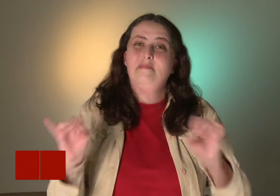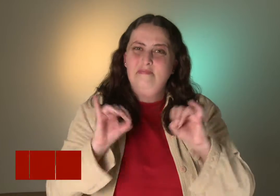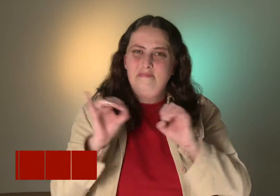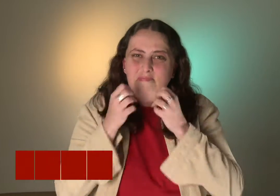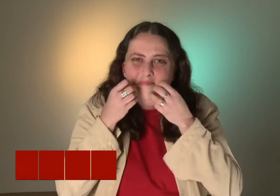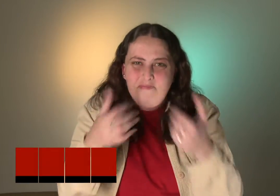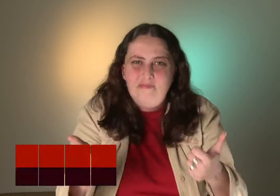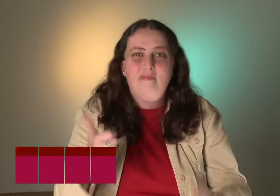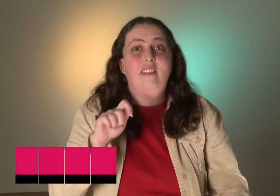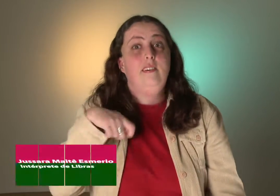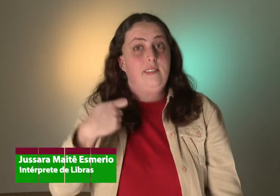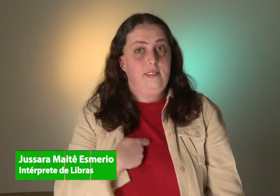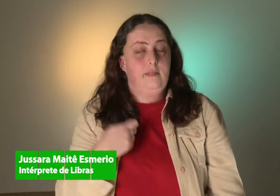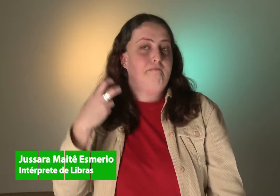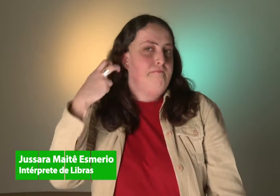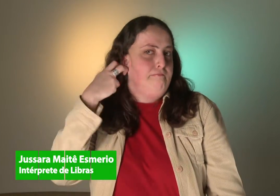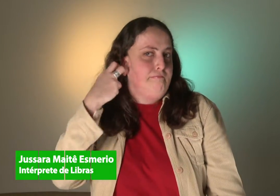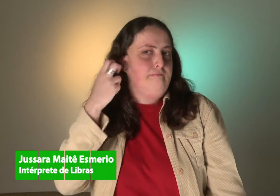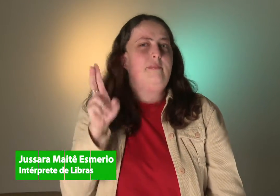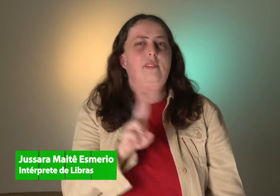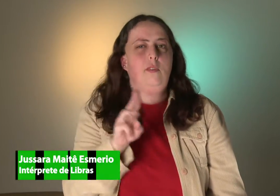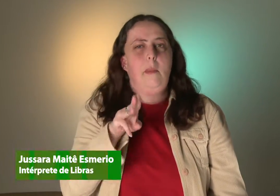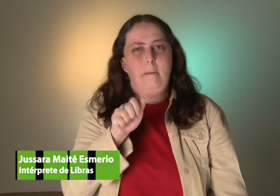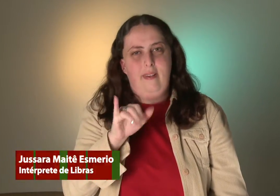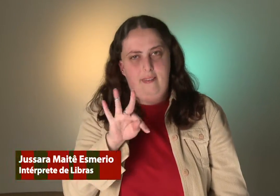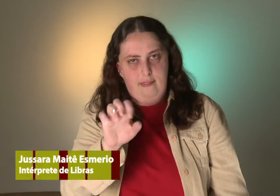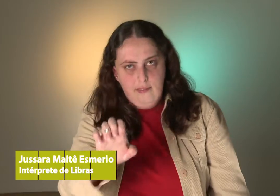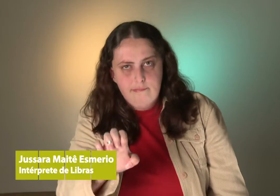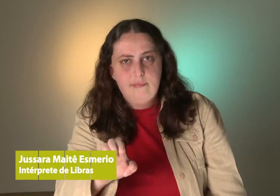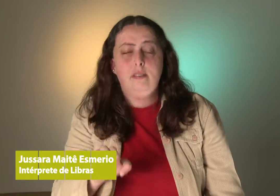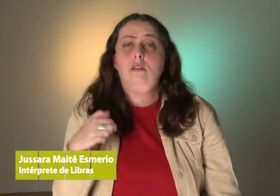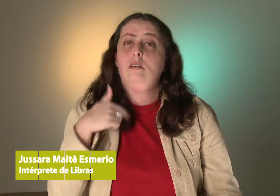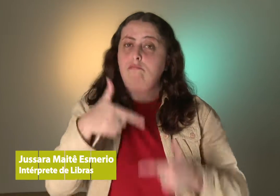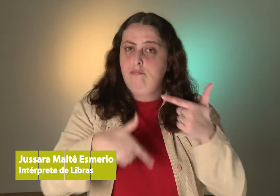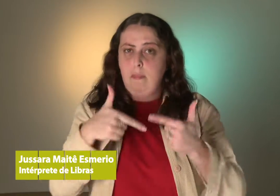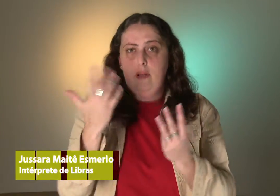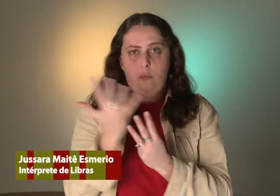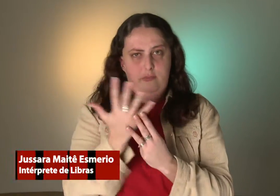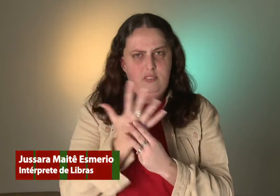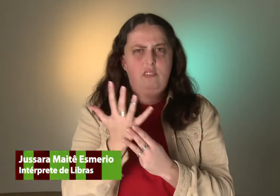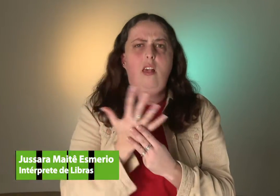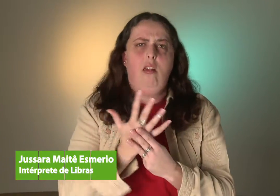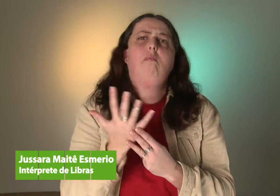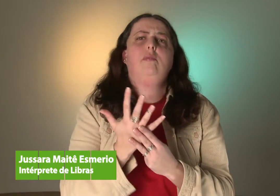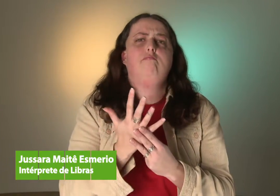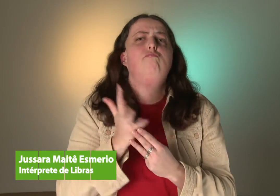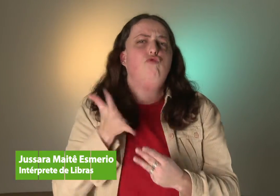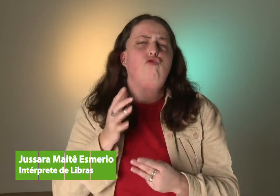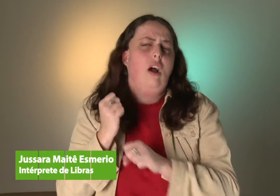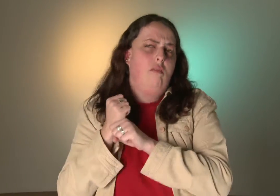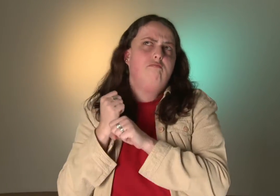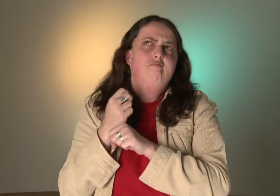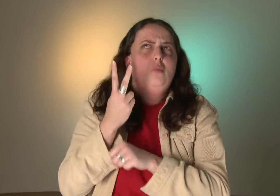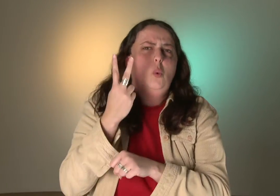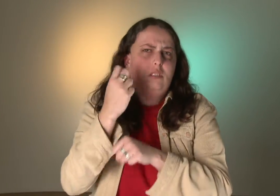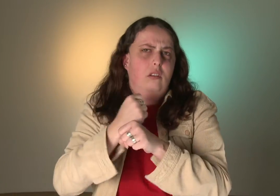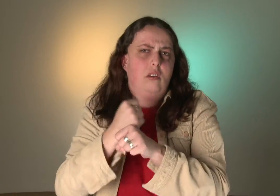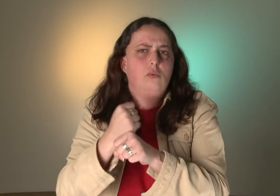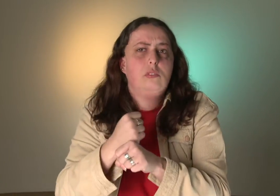Oi, tudo bem? Meu sinal é esse, meu nome é Maitê. Eu trabalho na UFSM já há mais ou